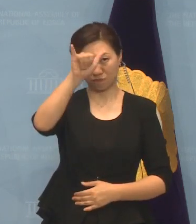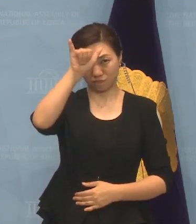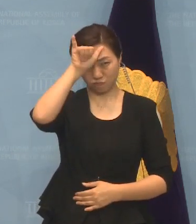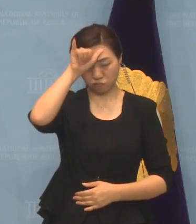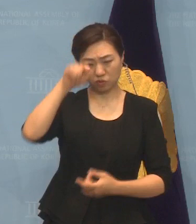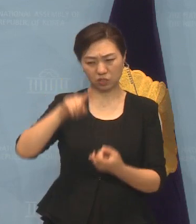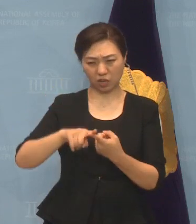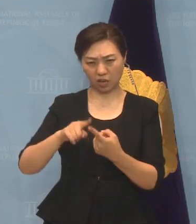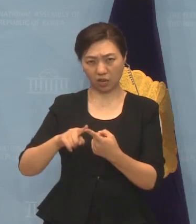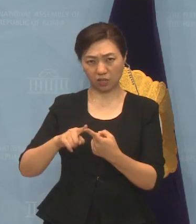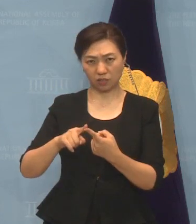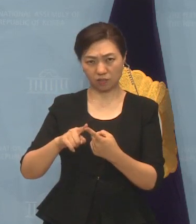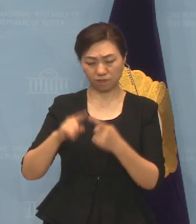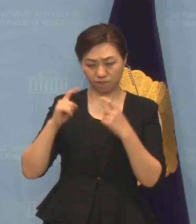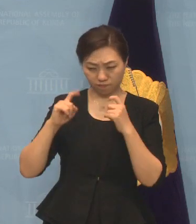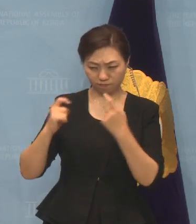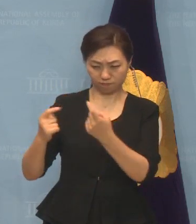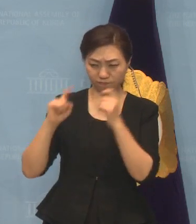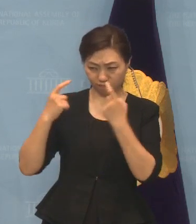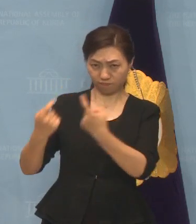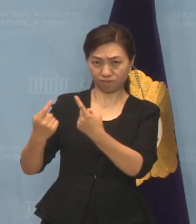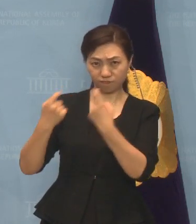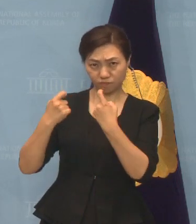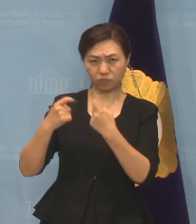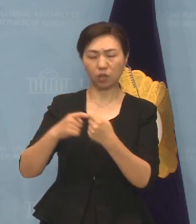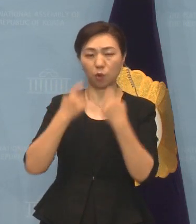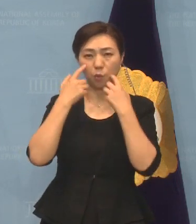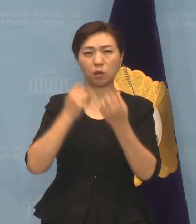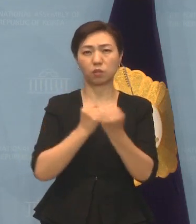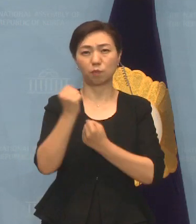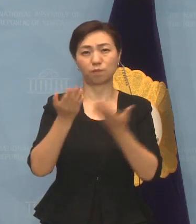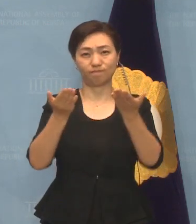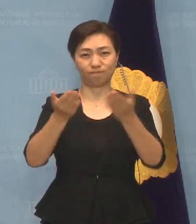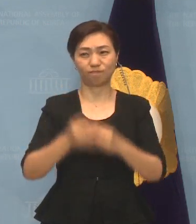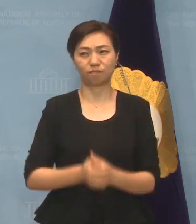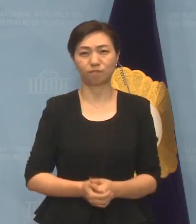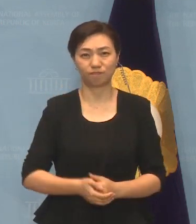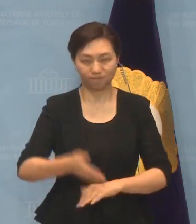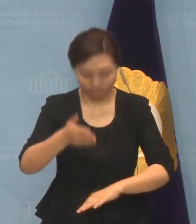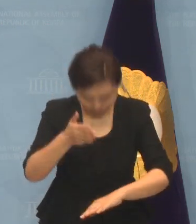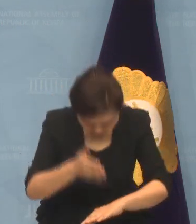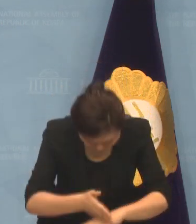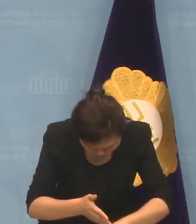먼저 살펴보시고 그에 대해서 해명을 하시기 바랍니다. 고맙습니다. 고맙습니다. 아멘